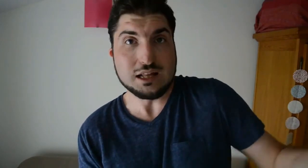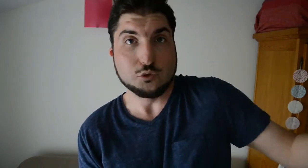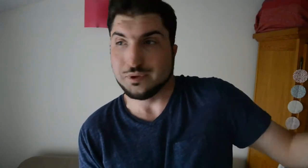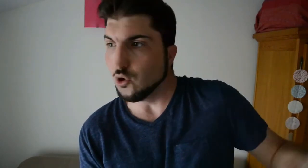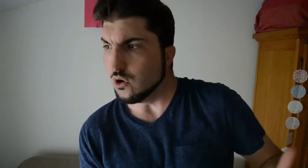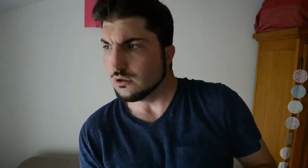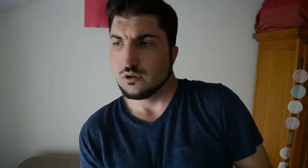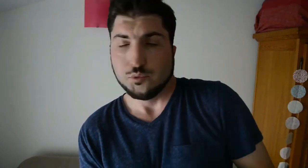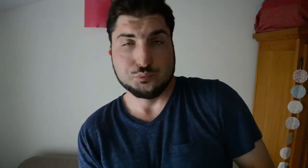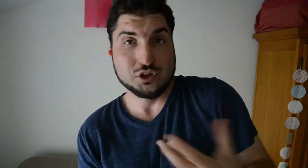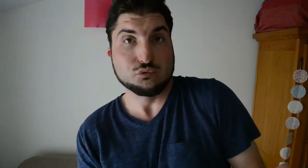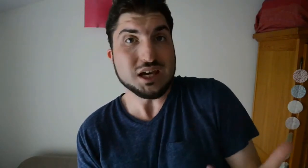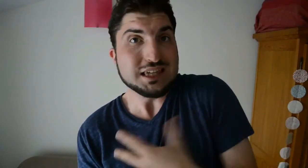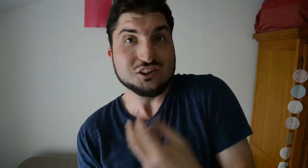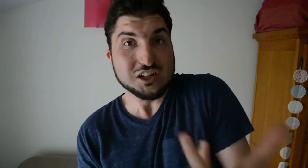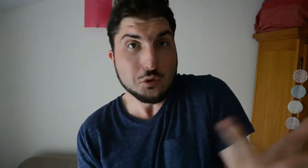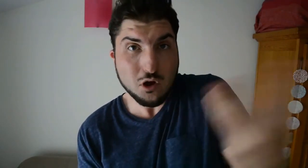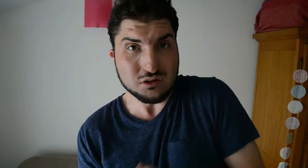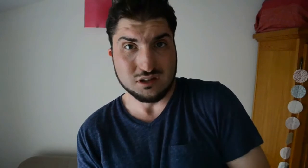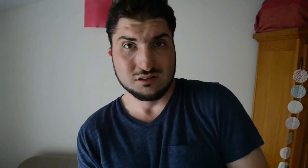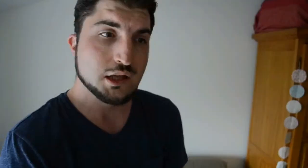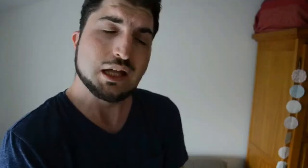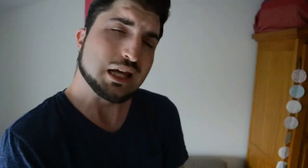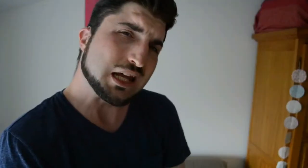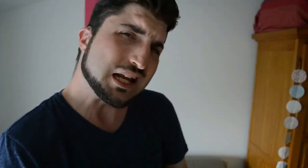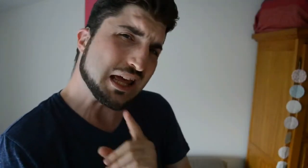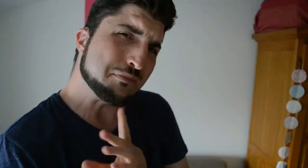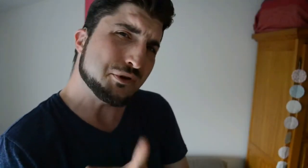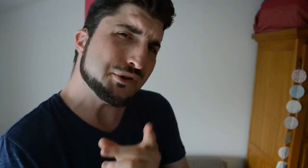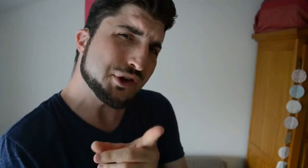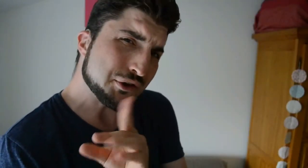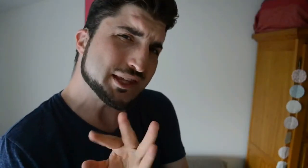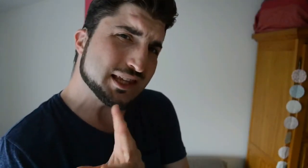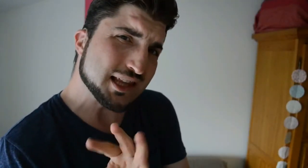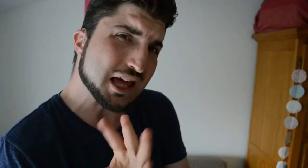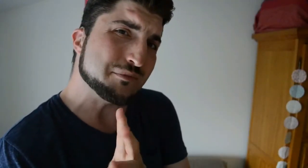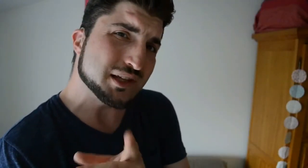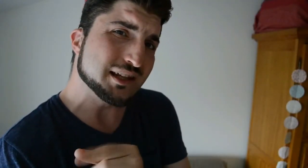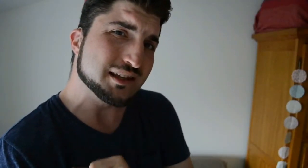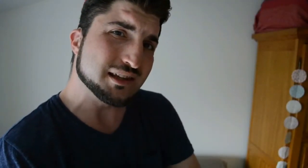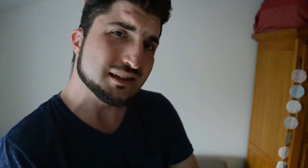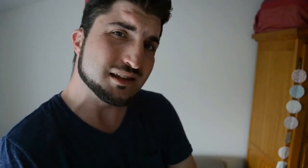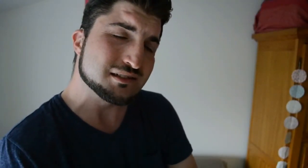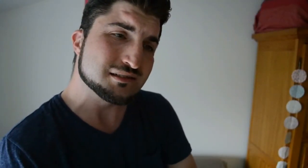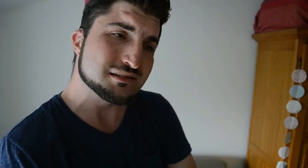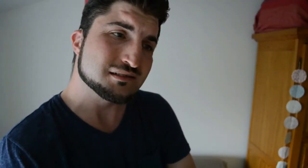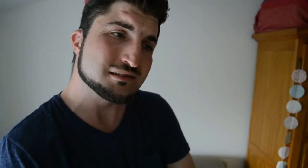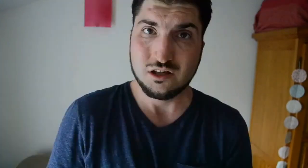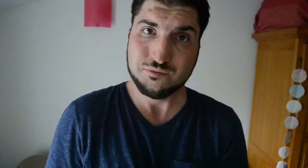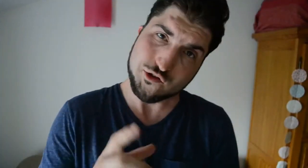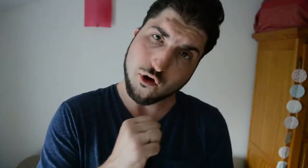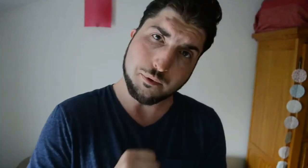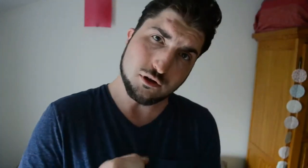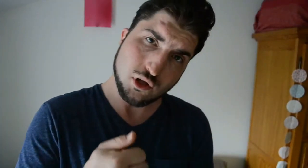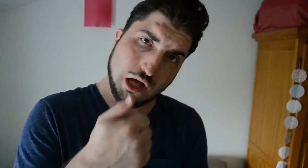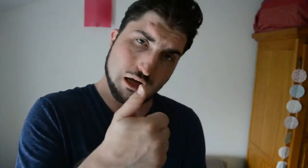les hôpitaux, puissent voir qu'il y de la demande. Il y a plusieurs systèmes qui existent. Mais je vais en prendre un.